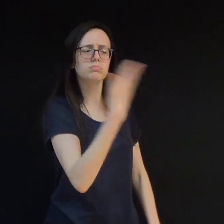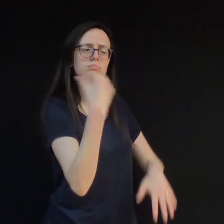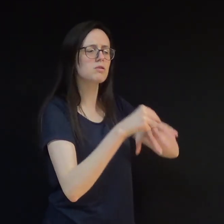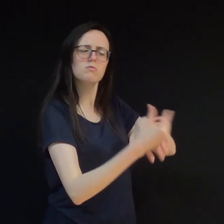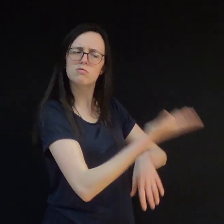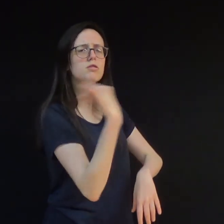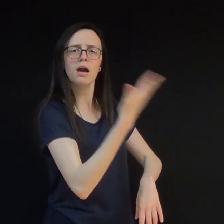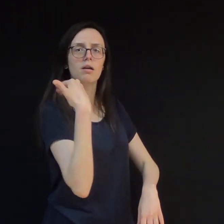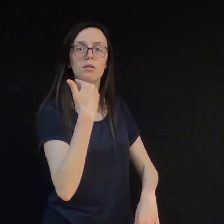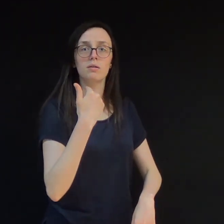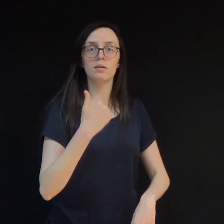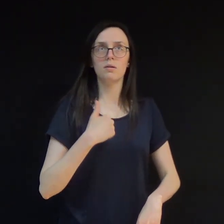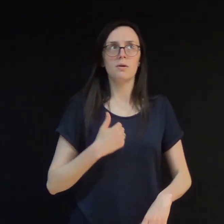meu dedo, meu coração chorou.